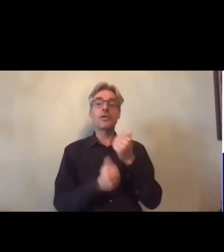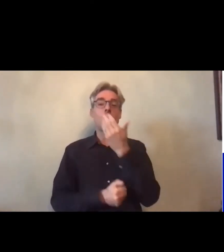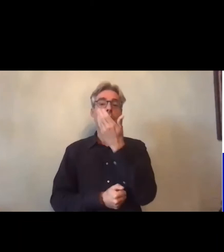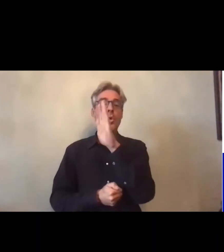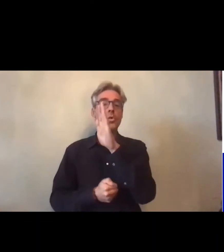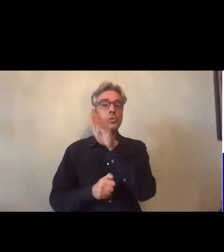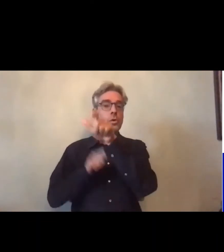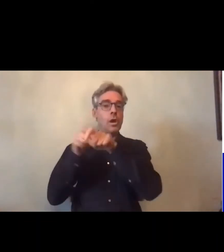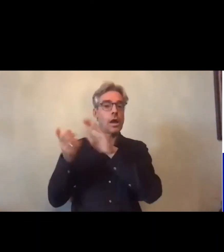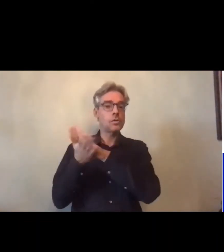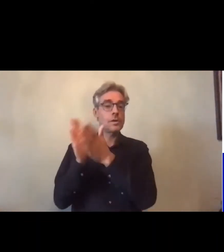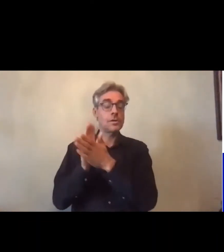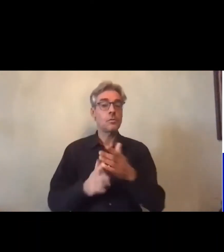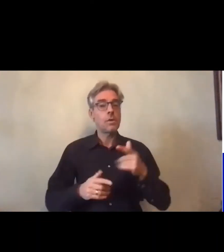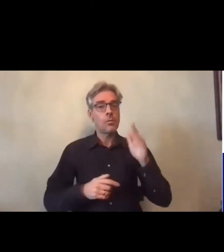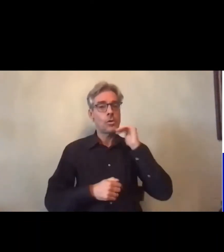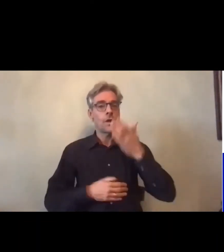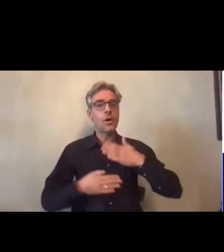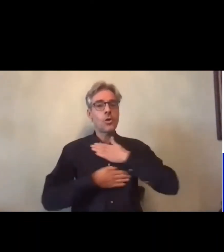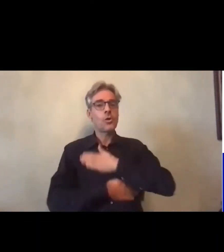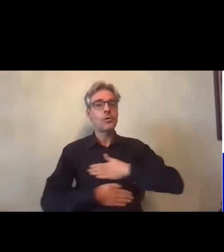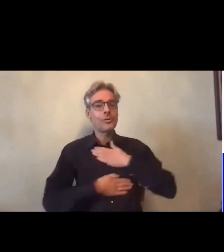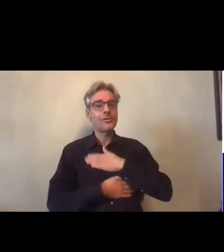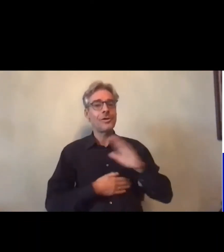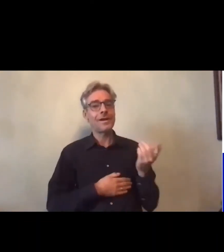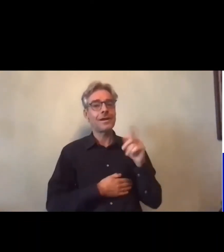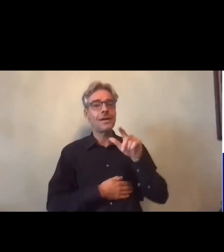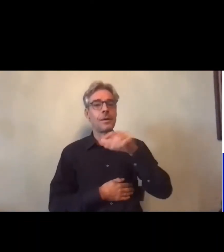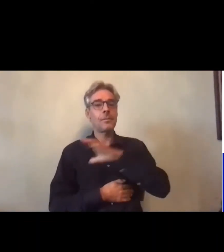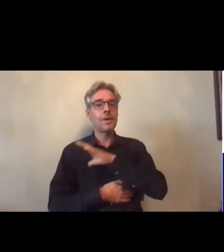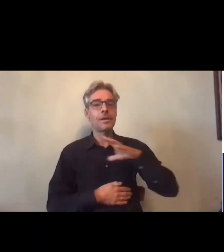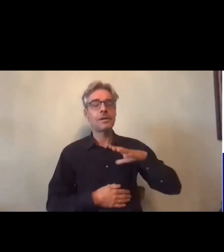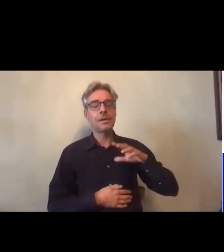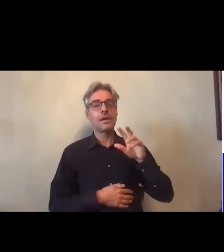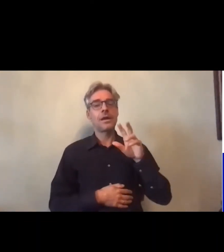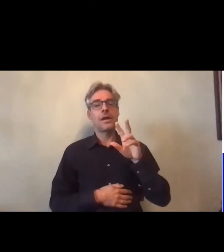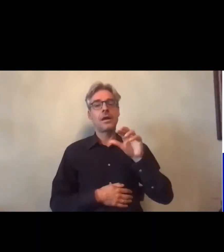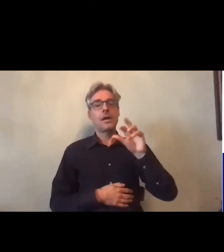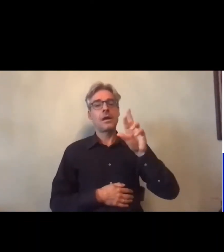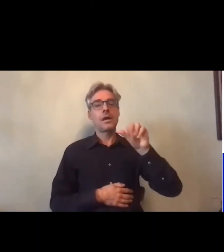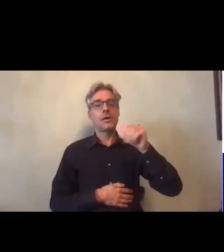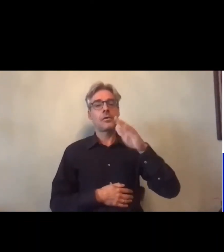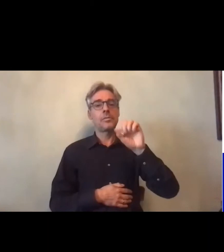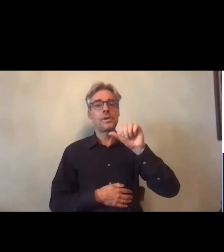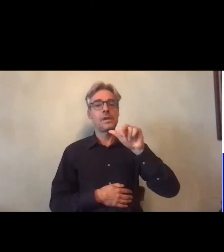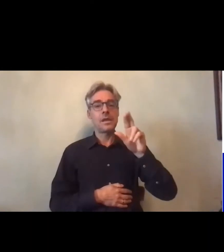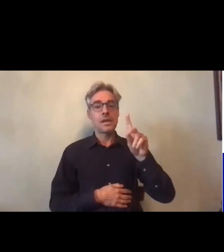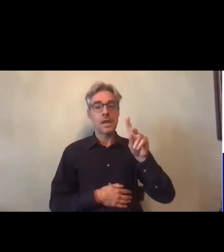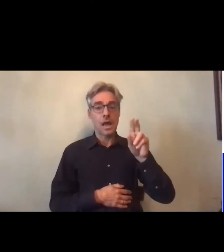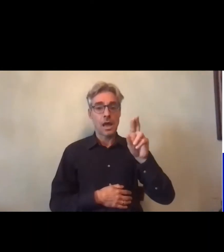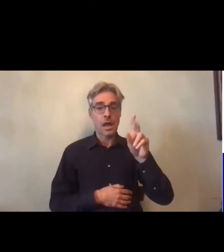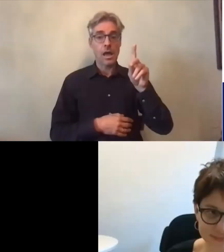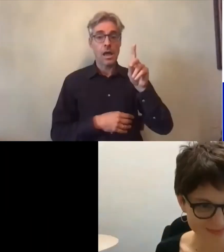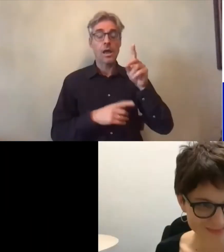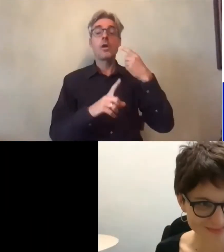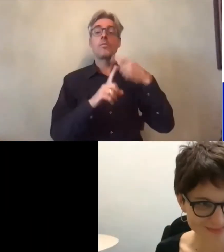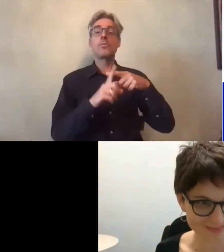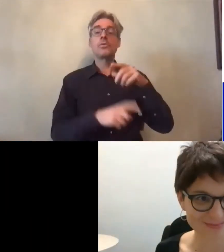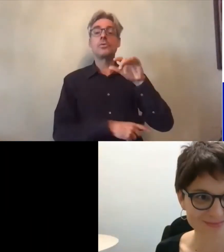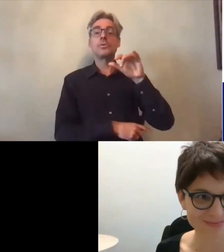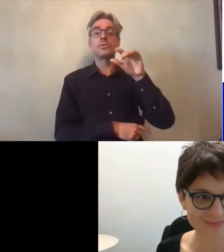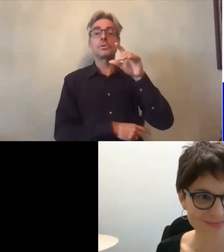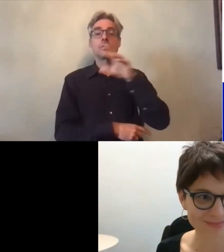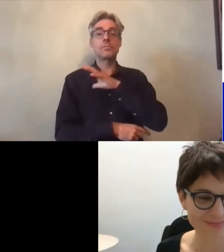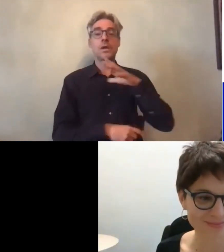et j'ai le plaisir d'accueillir sur cette séquence Anne Revillard et Isabelle Dumont Anne Revillard donc que je vous présentais tout à l'heure